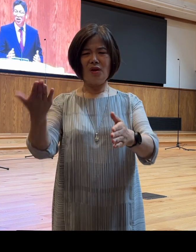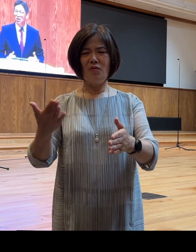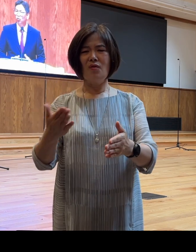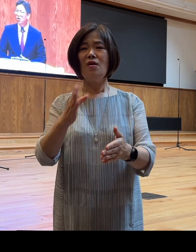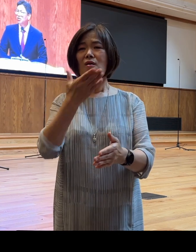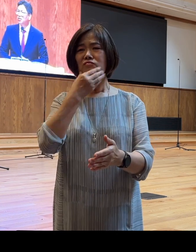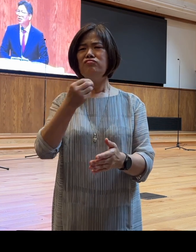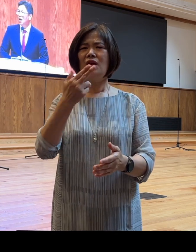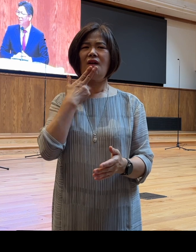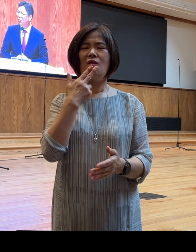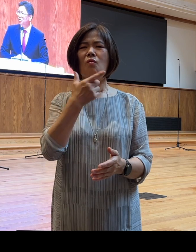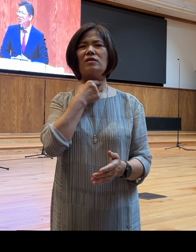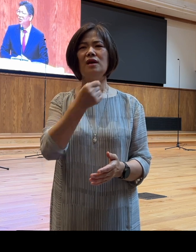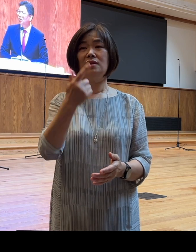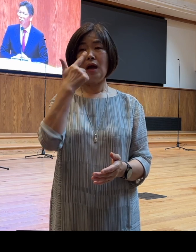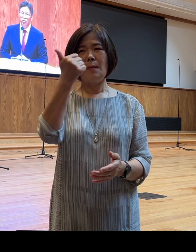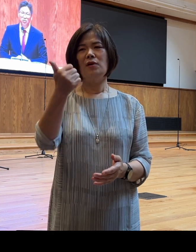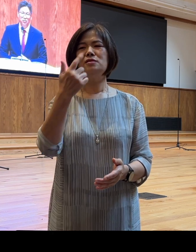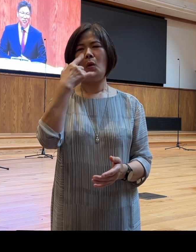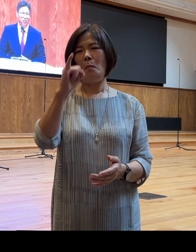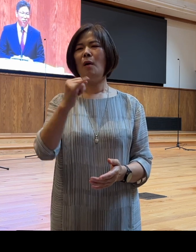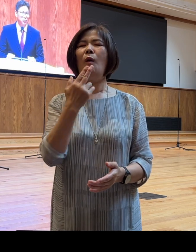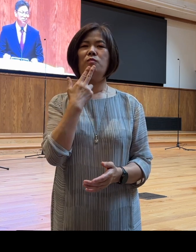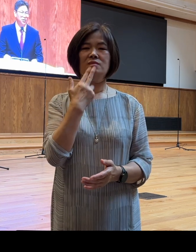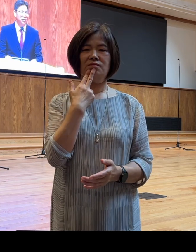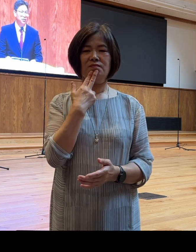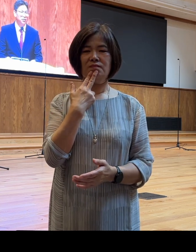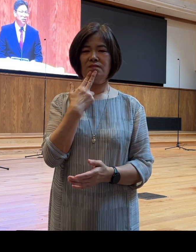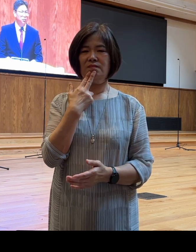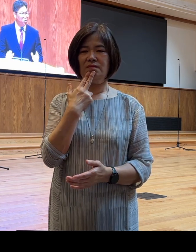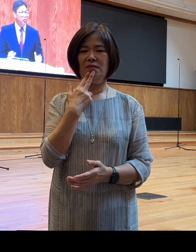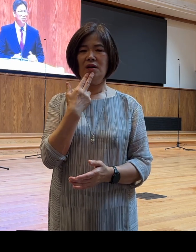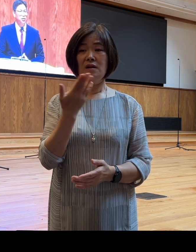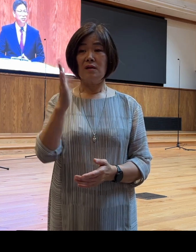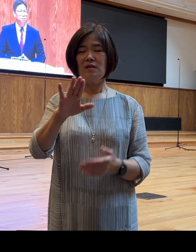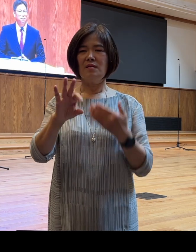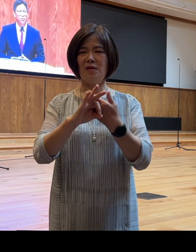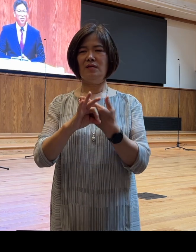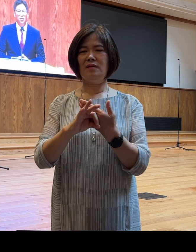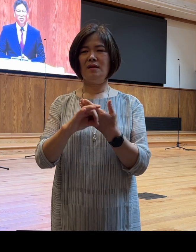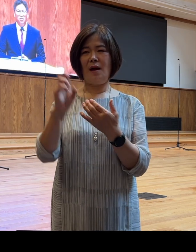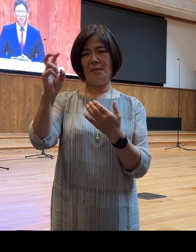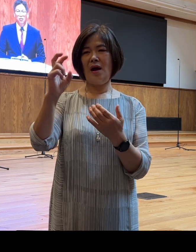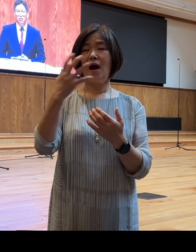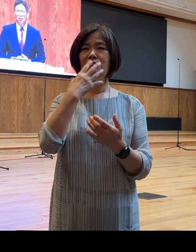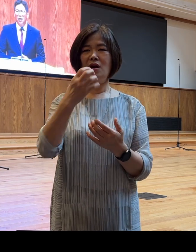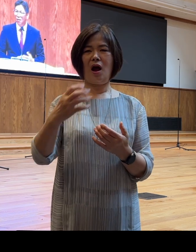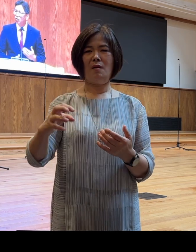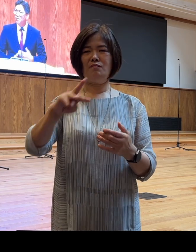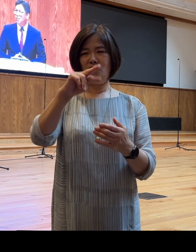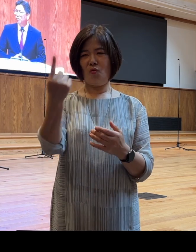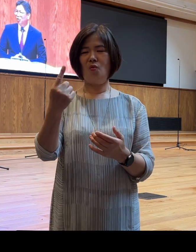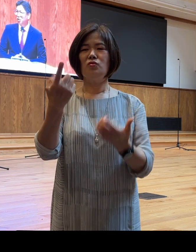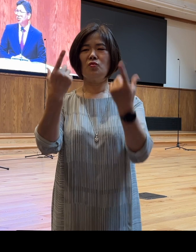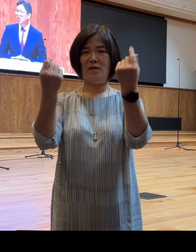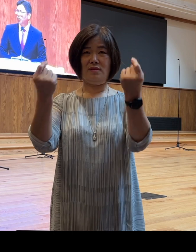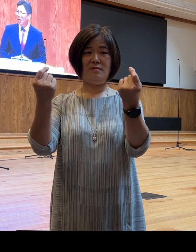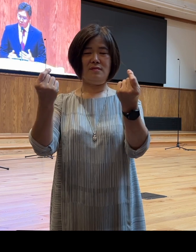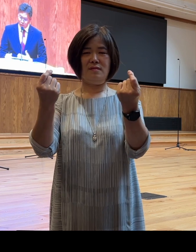원하는 아버지 어머니는 없습니다 여러분 그렇다면 아브라함의 마음은 어땠을까요? 아브라함의